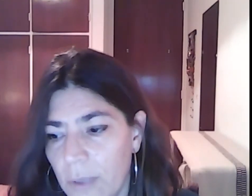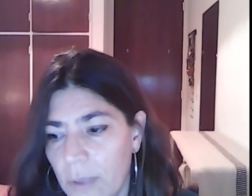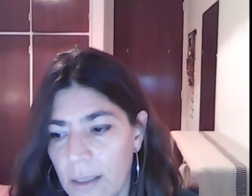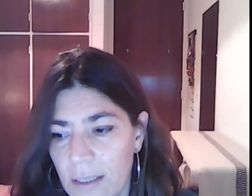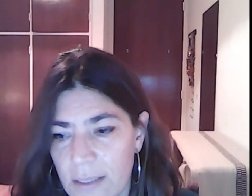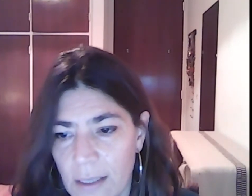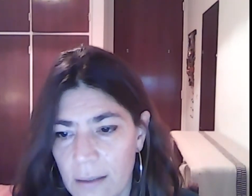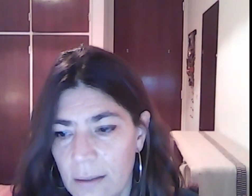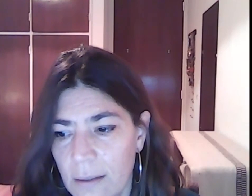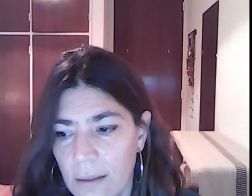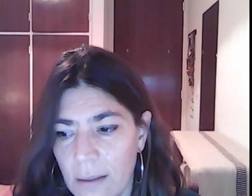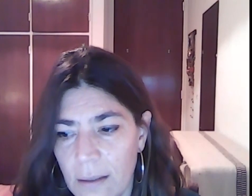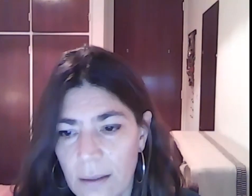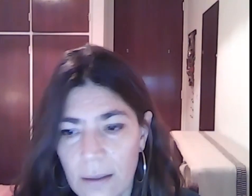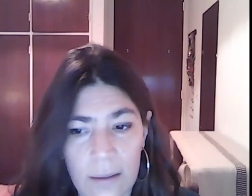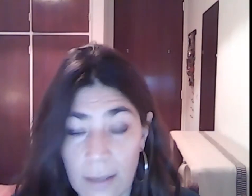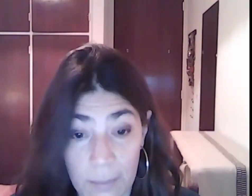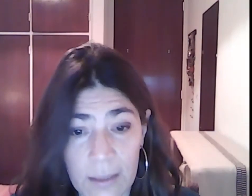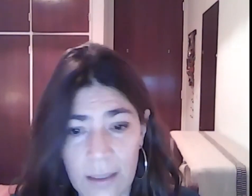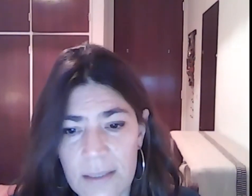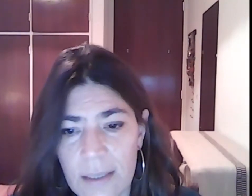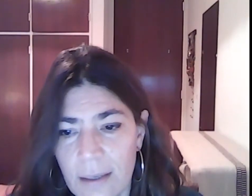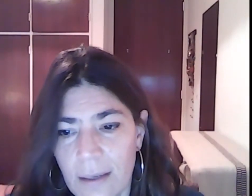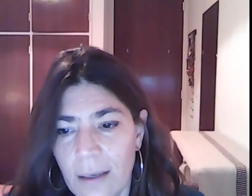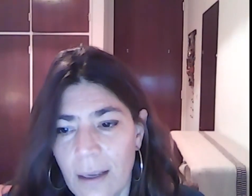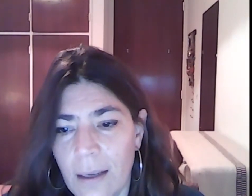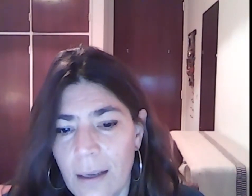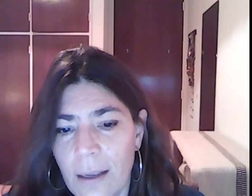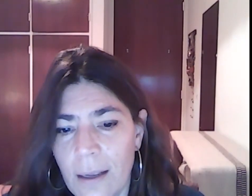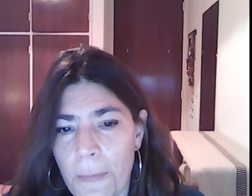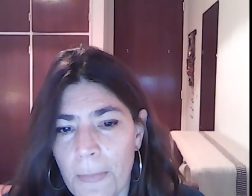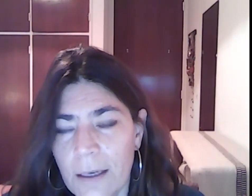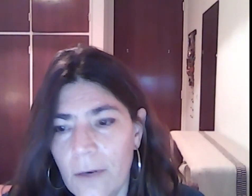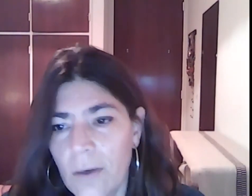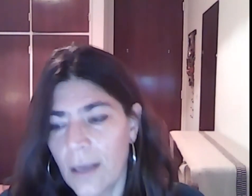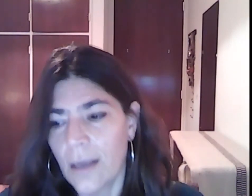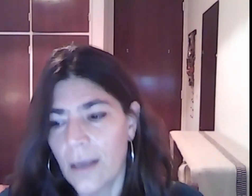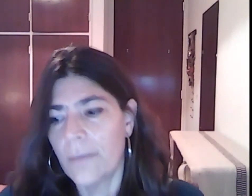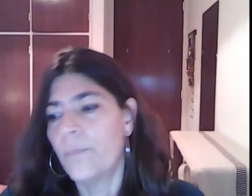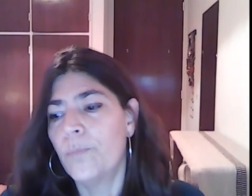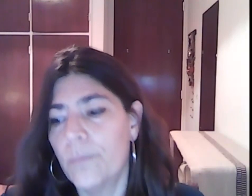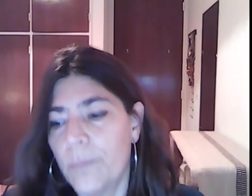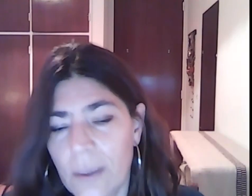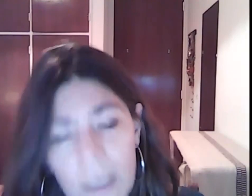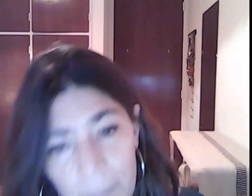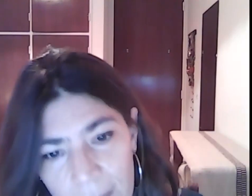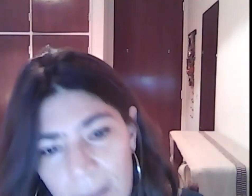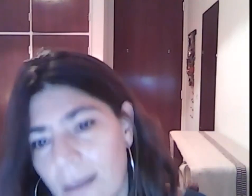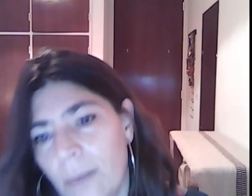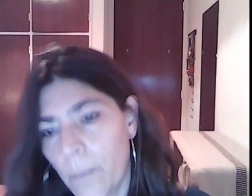canalizar las demandas. Creo que, particularmente, digamos, para